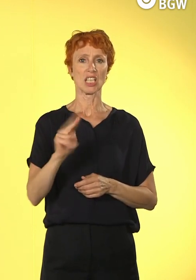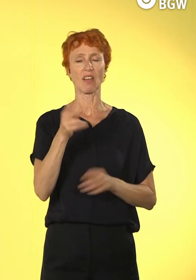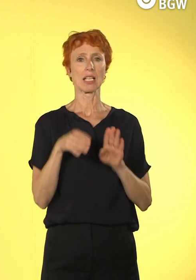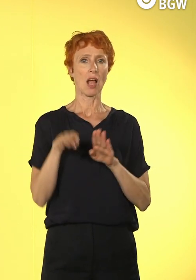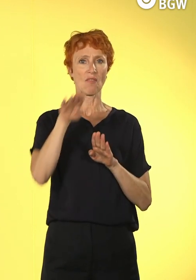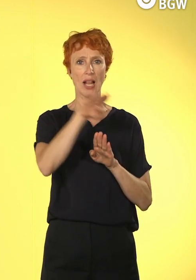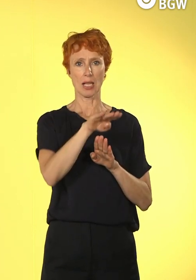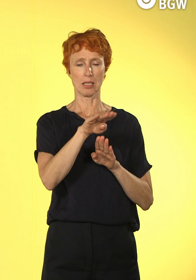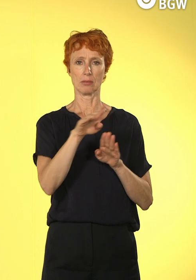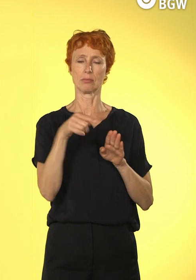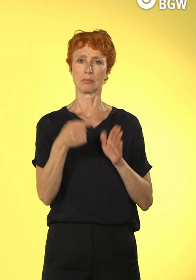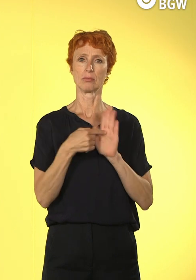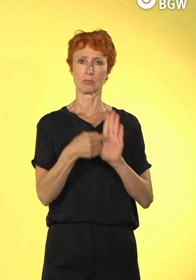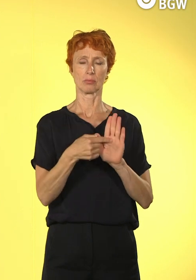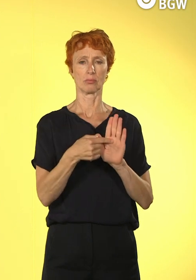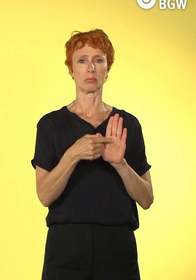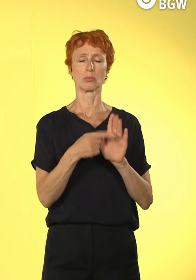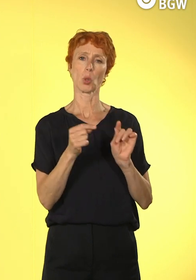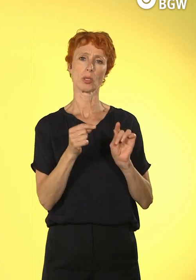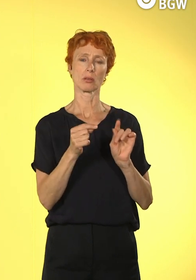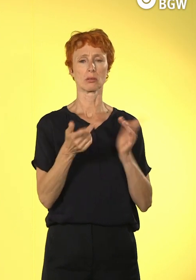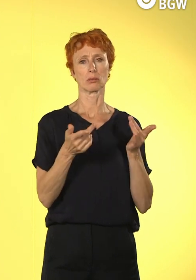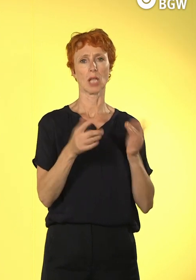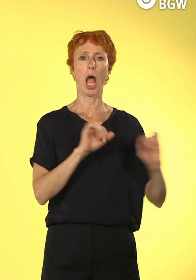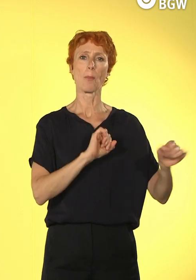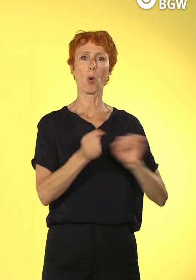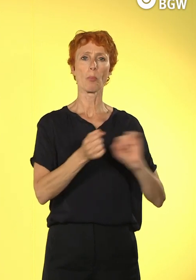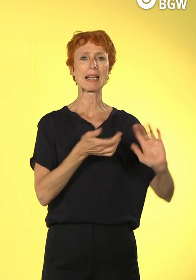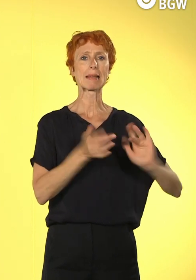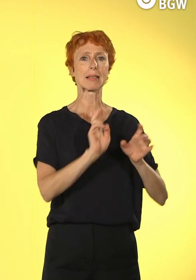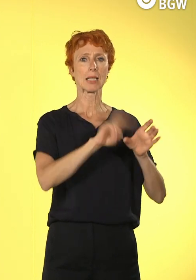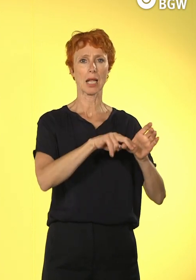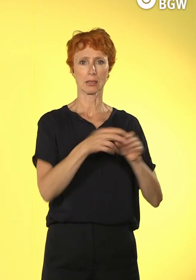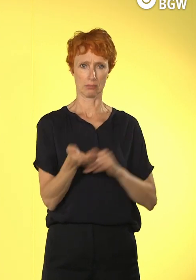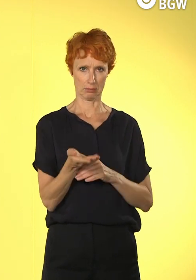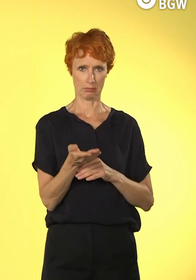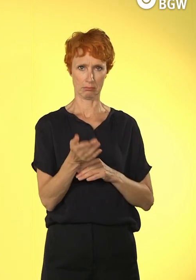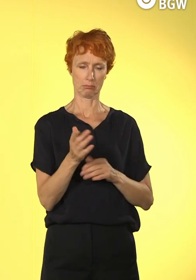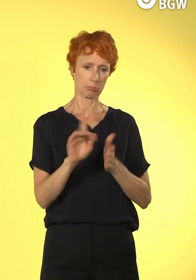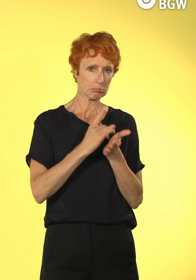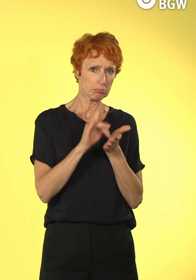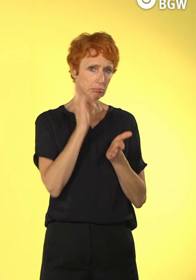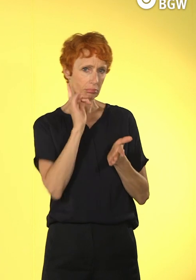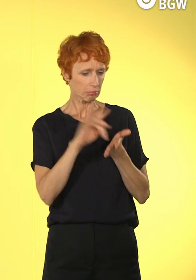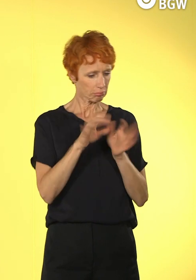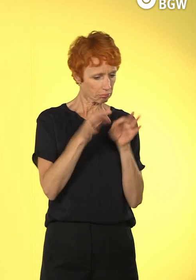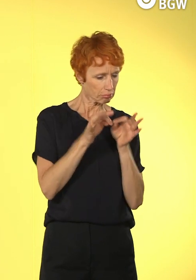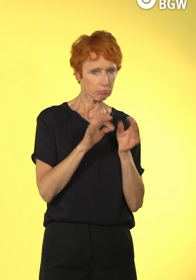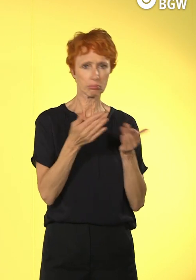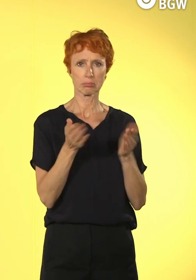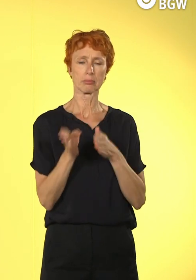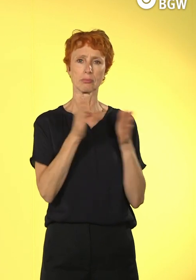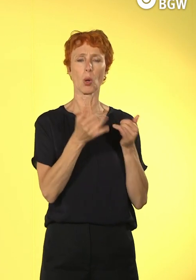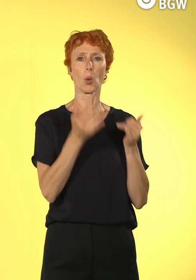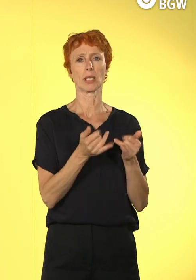Internets. Momentan sind wir ja mittendrin in der dritten Welle, wo es um smarte Dinge geht, also das Internet